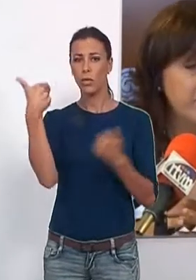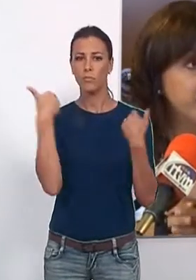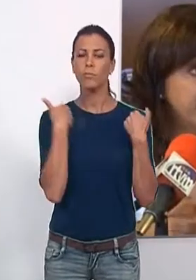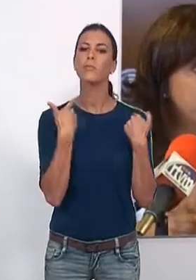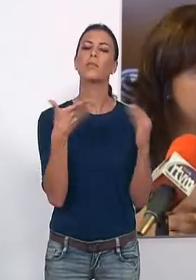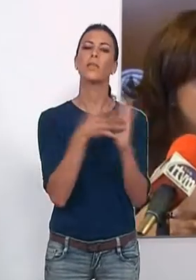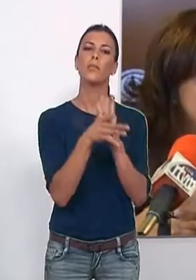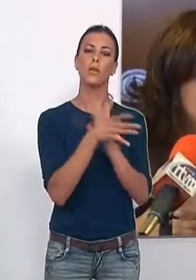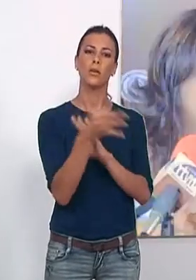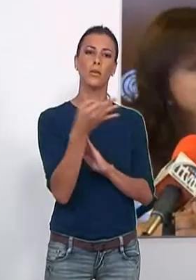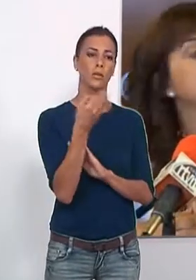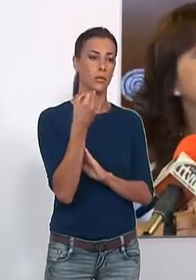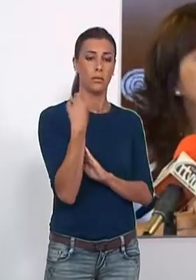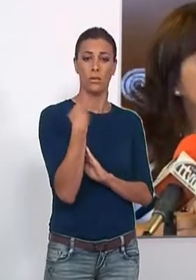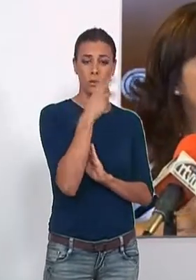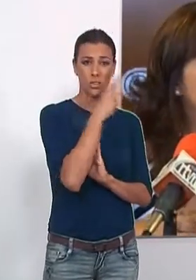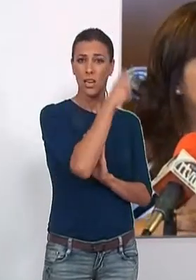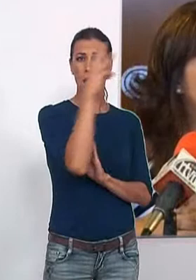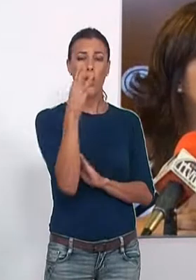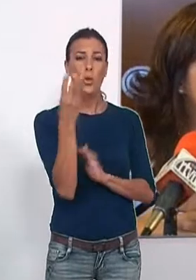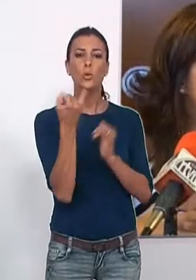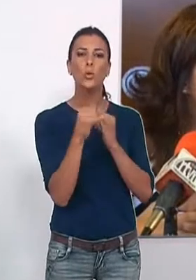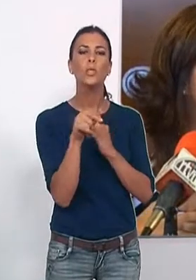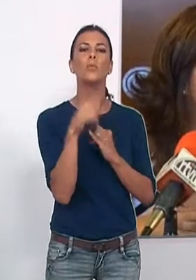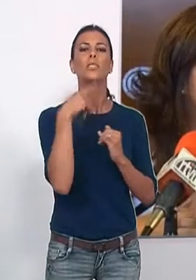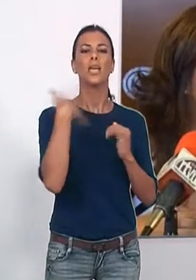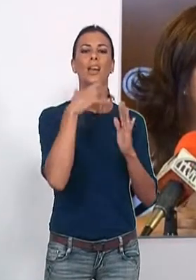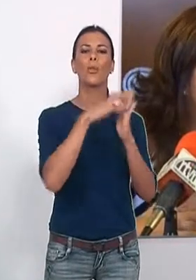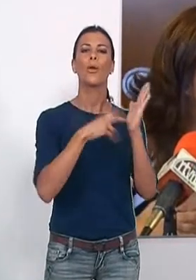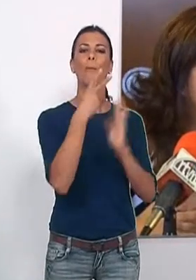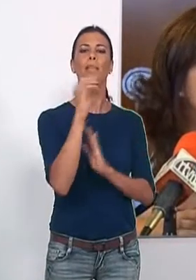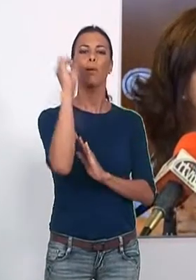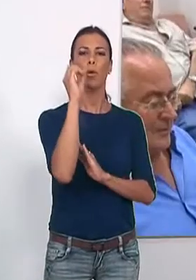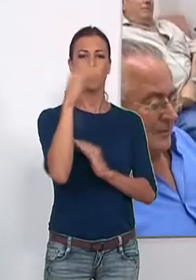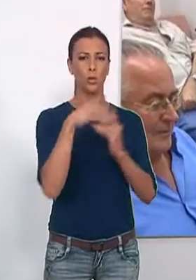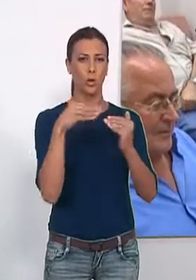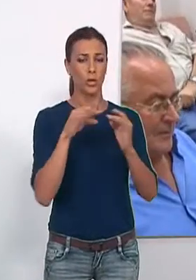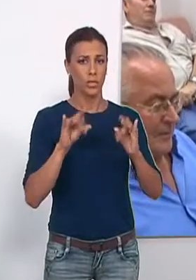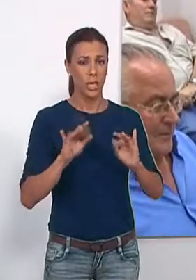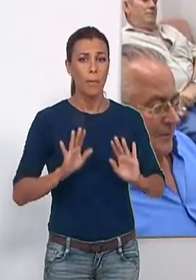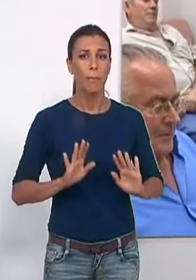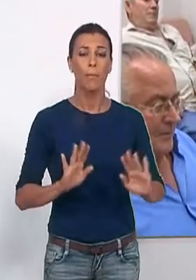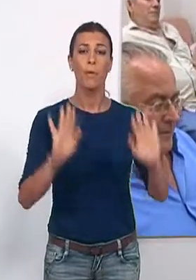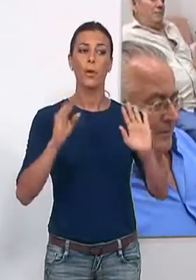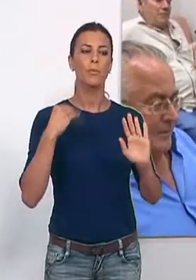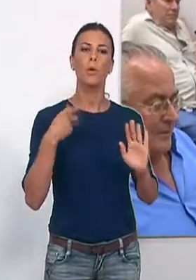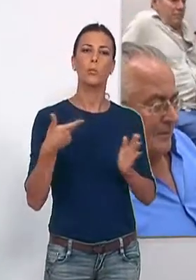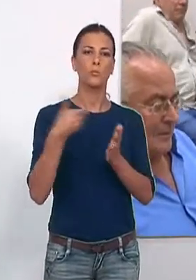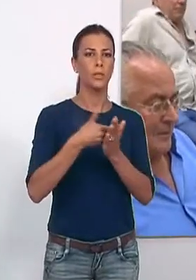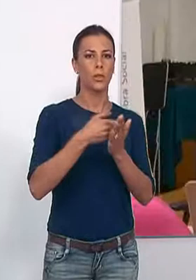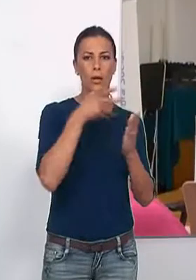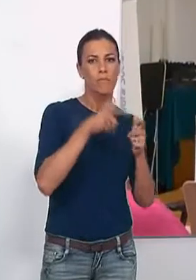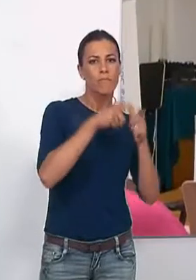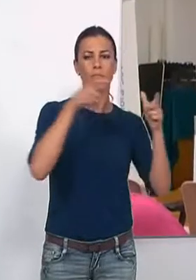explicó que, sin embargo, en los tres últimos años se ha reducido un 20% el número de usuarios, aunque estos han